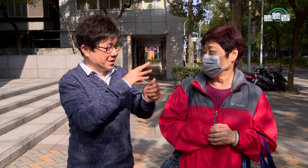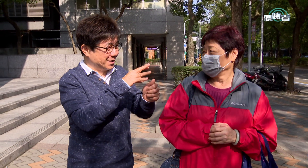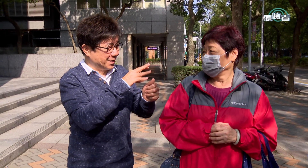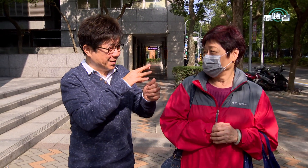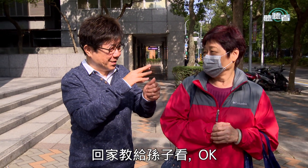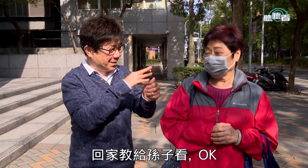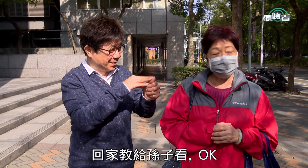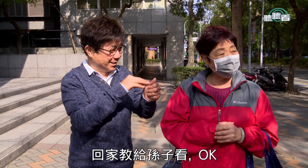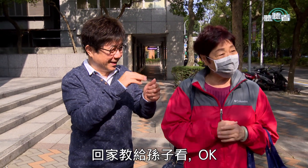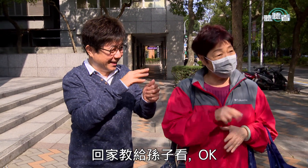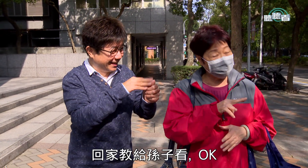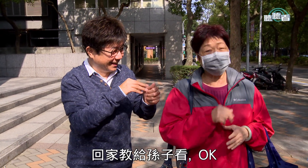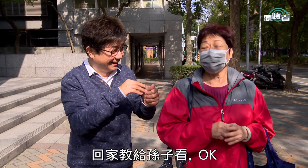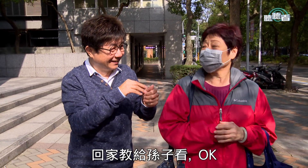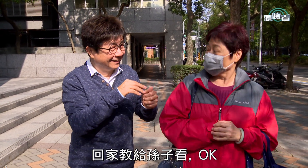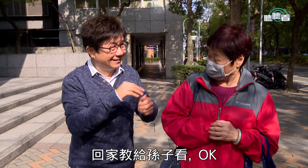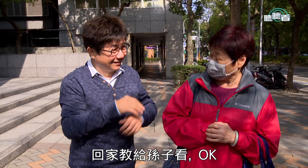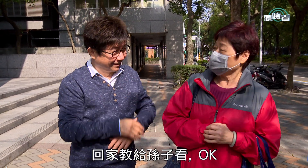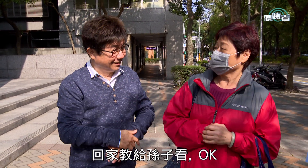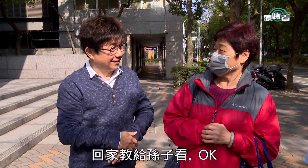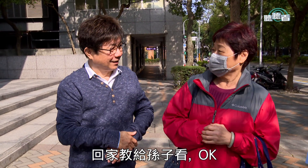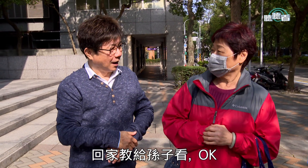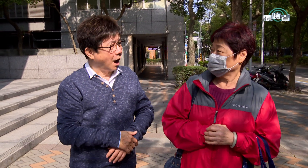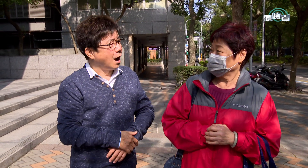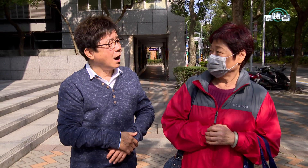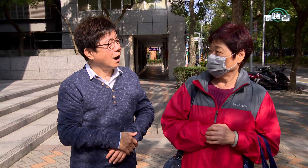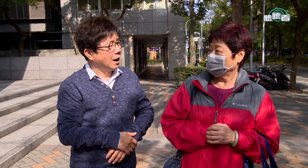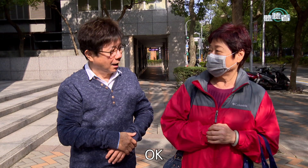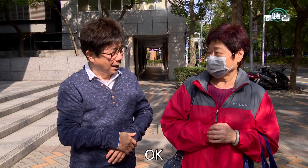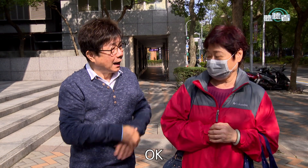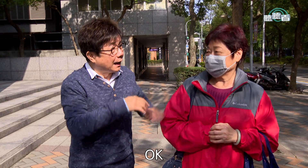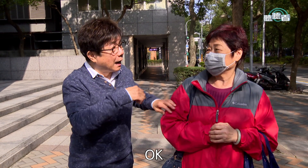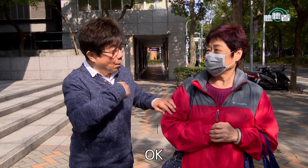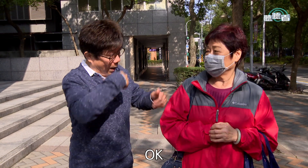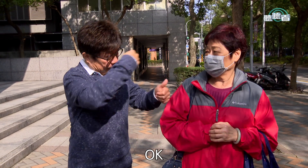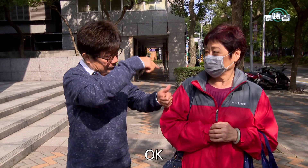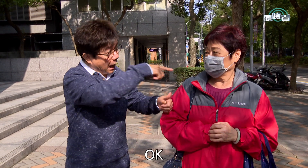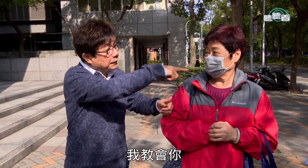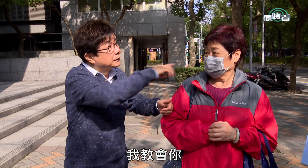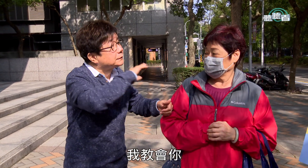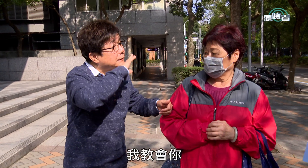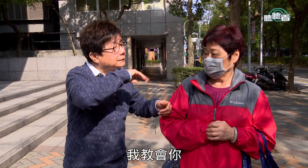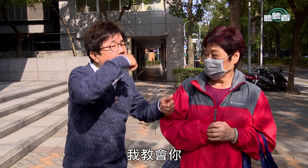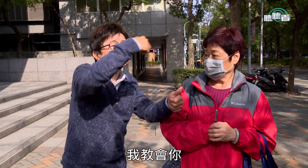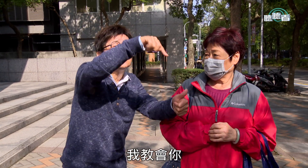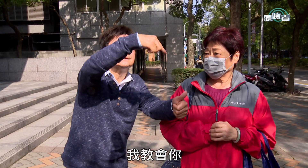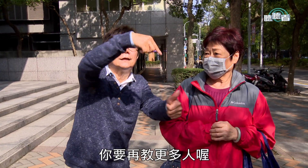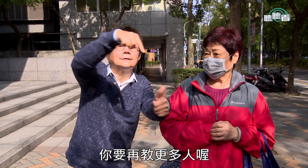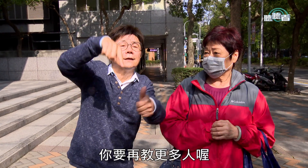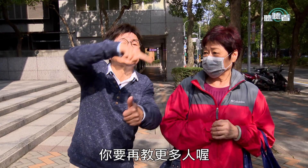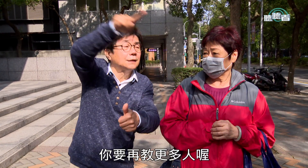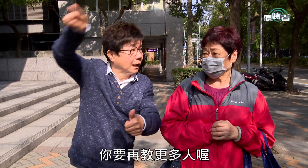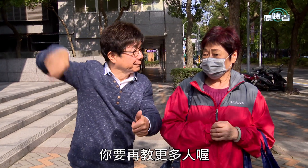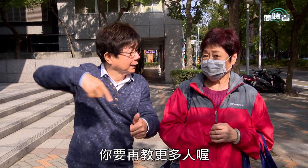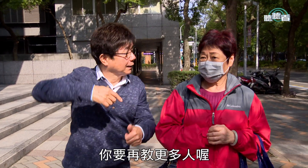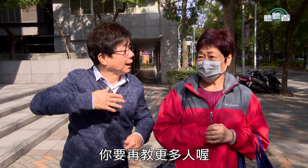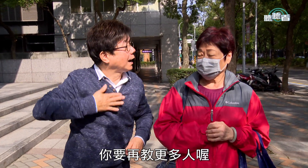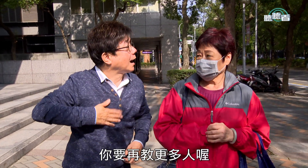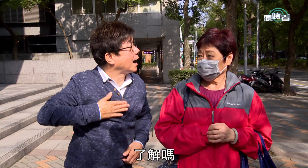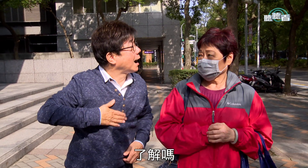哎回家教给孙子看哎哎哦哦好哎我教会你啊你要再教更多人哦了